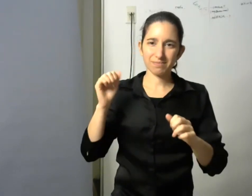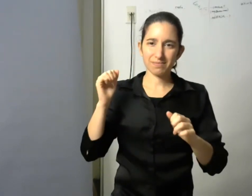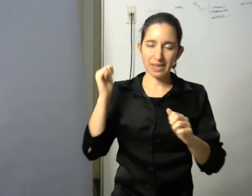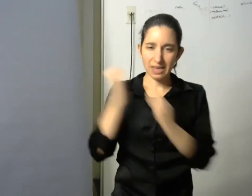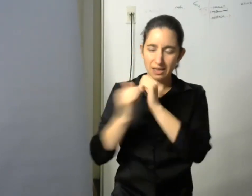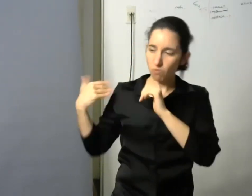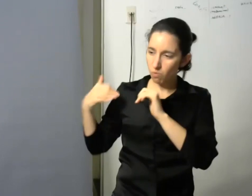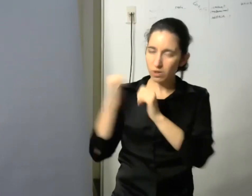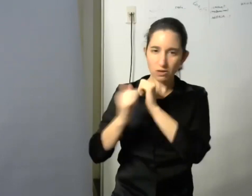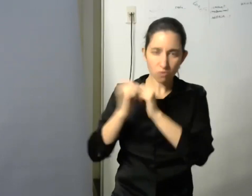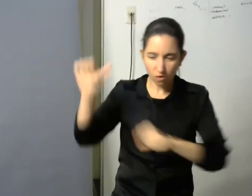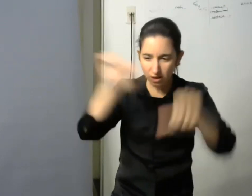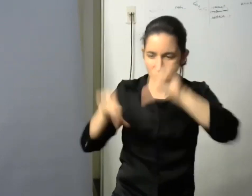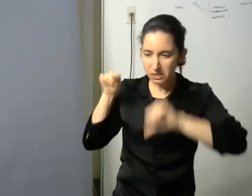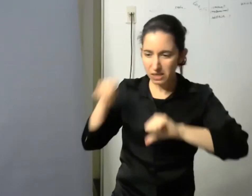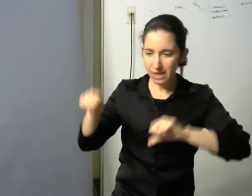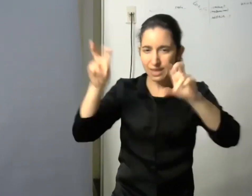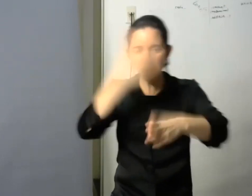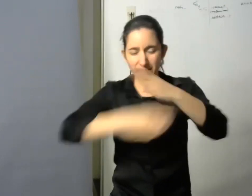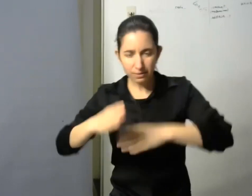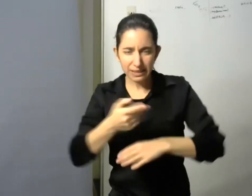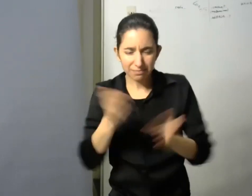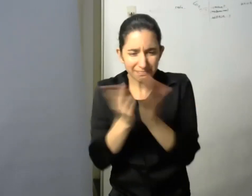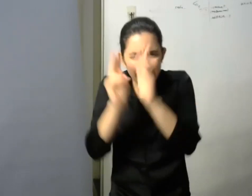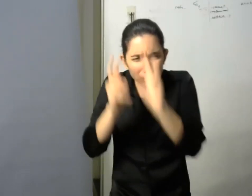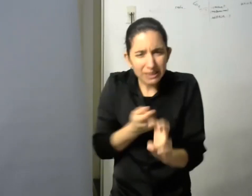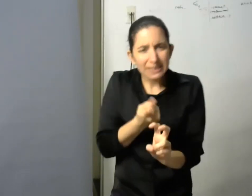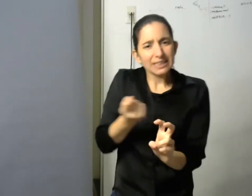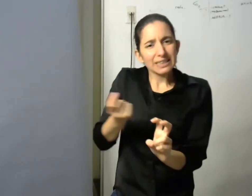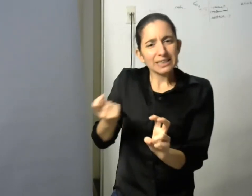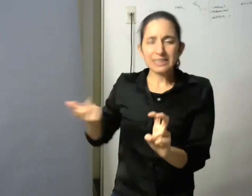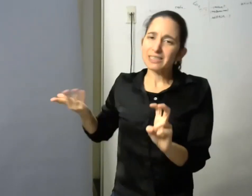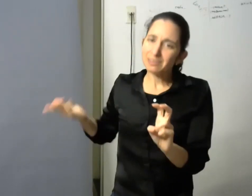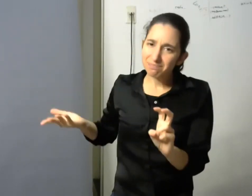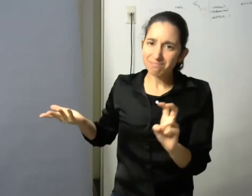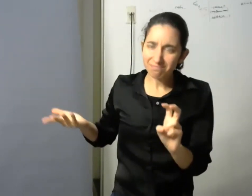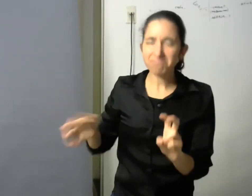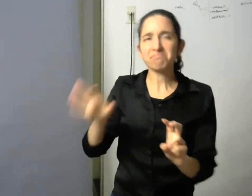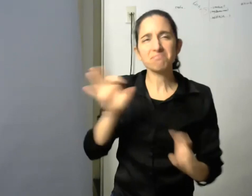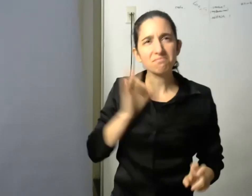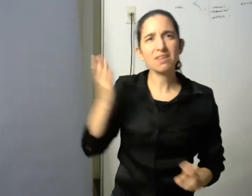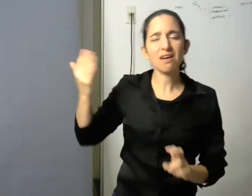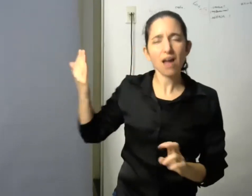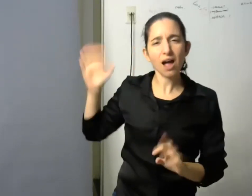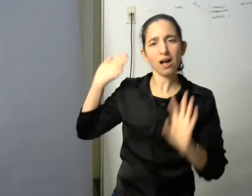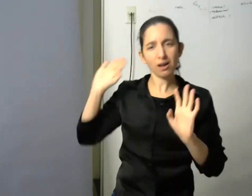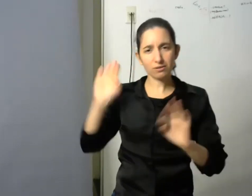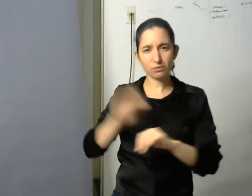y a mí me llegó digamos una propuesta hace muchos años de participar en una experiencia